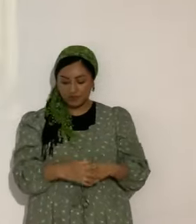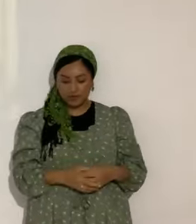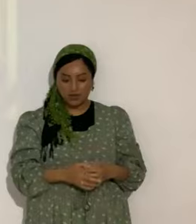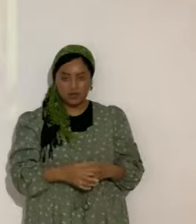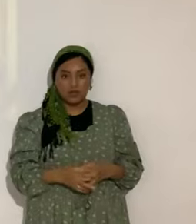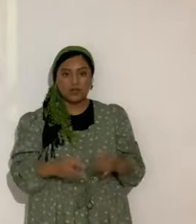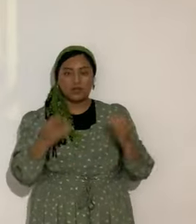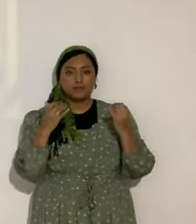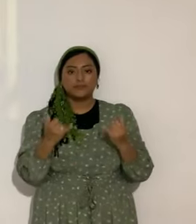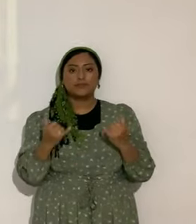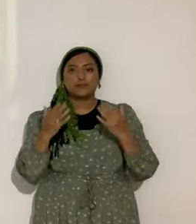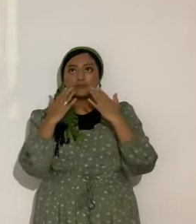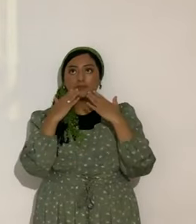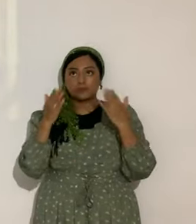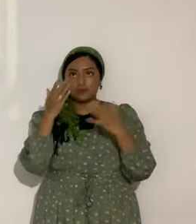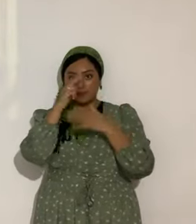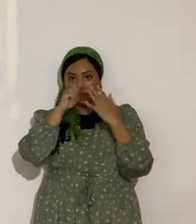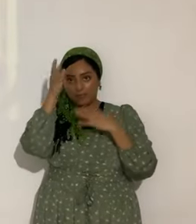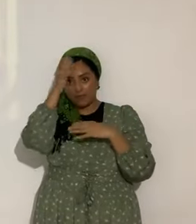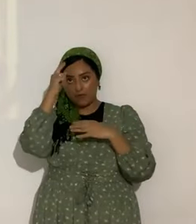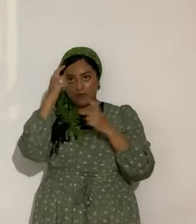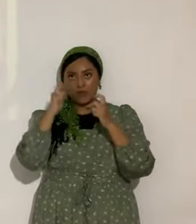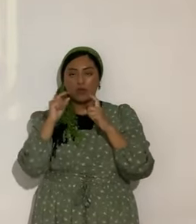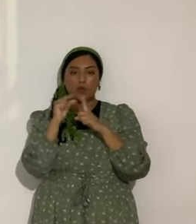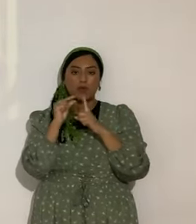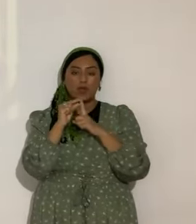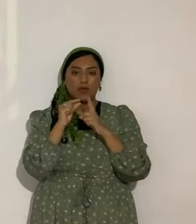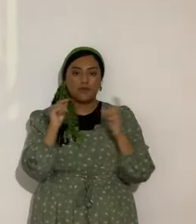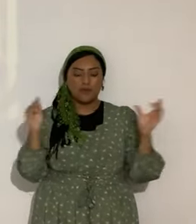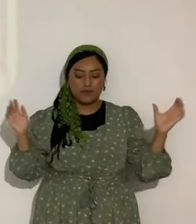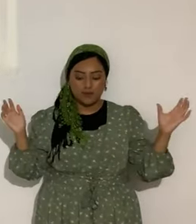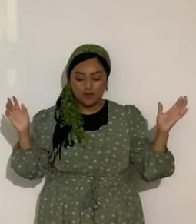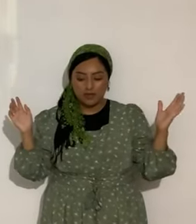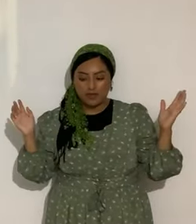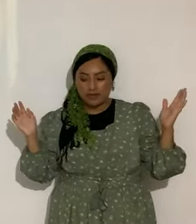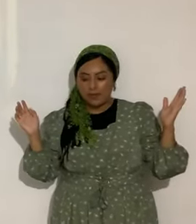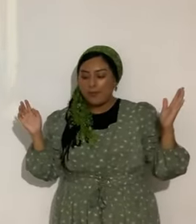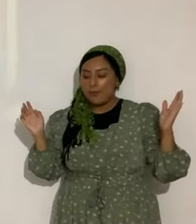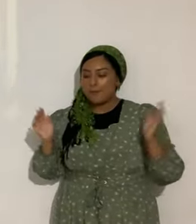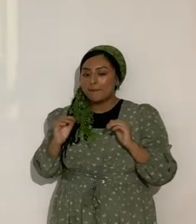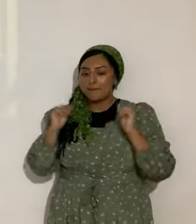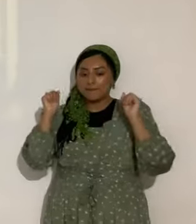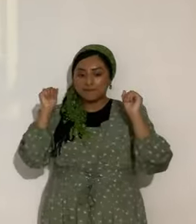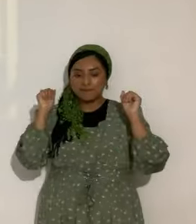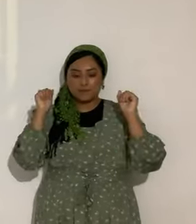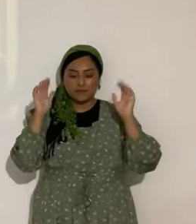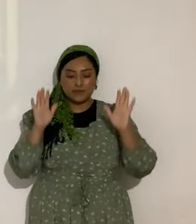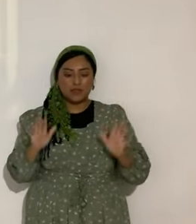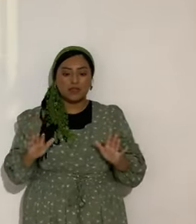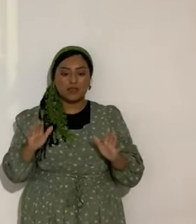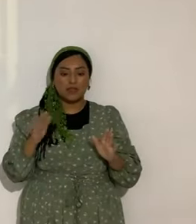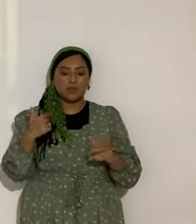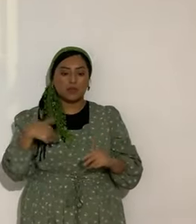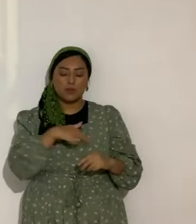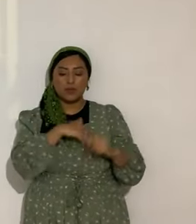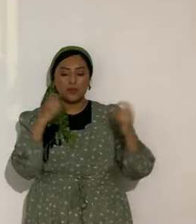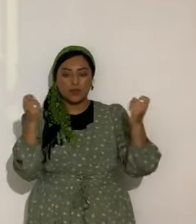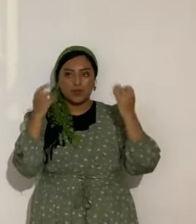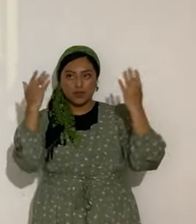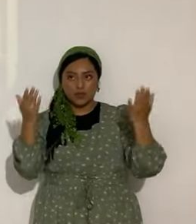Vamos a darle toda gabar al Eterno por la Palabra del Todopoderoso. Padre, te glorificamos en este día. Te damos toda gabar